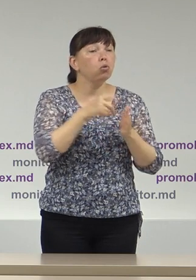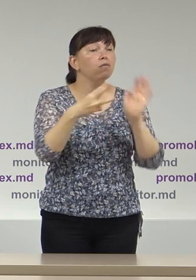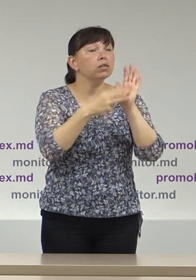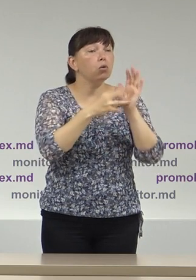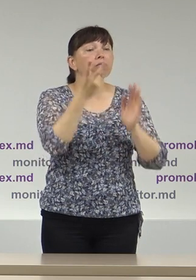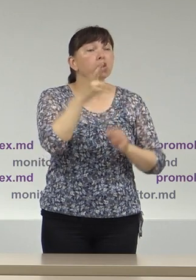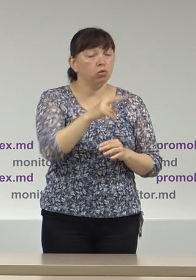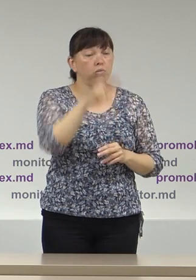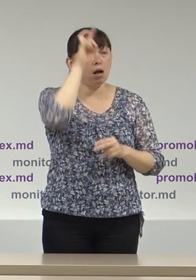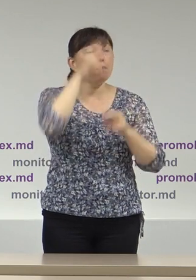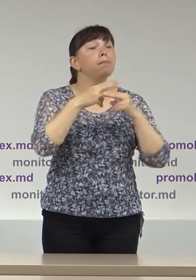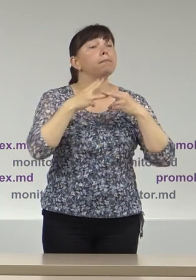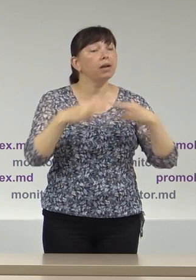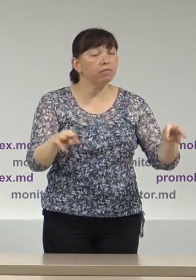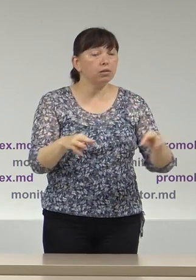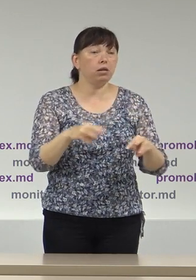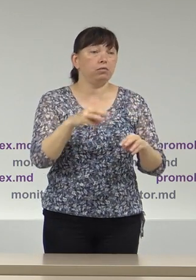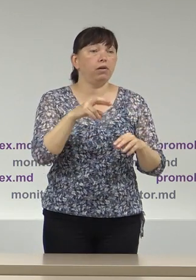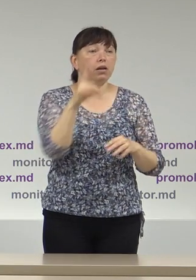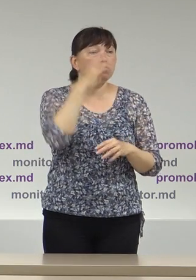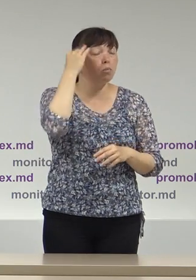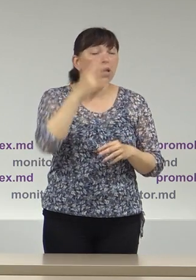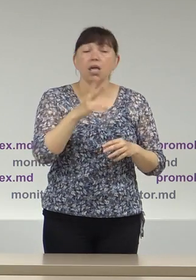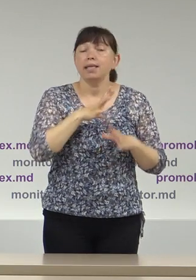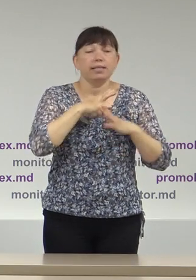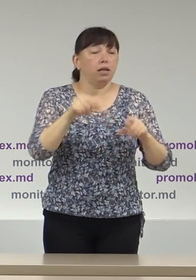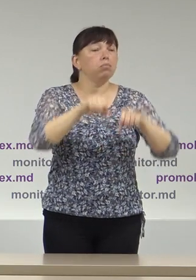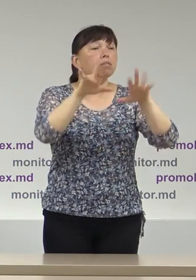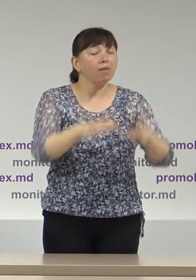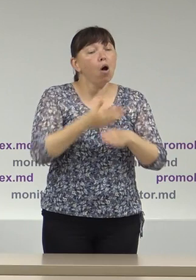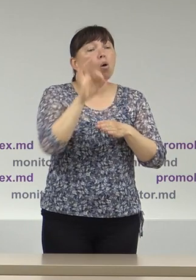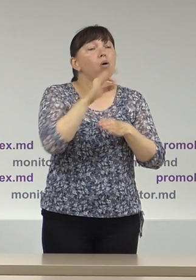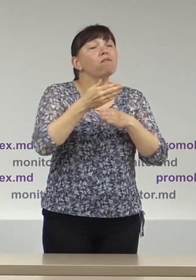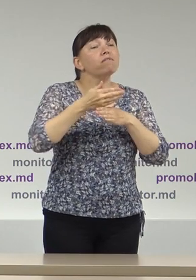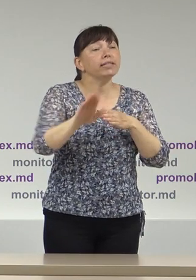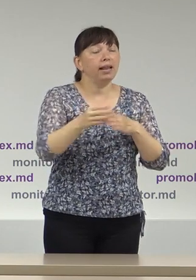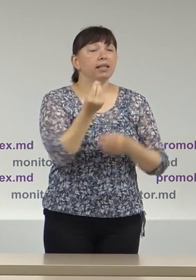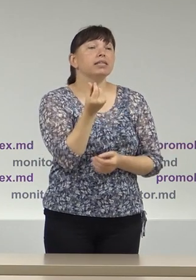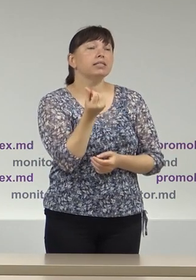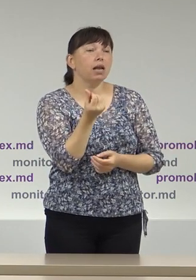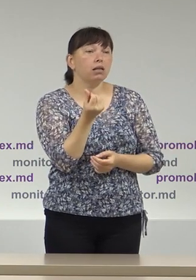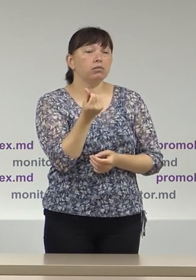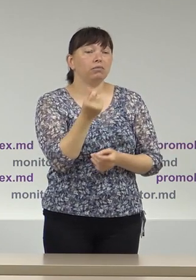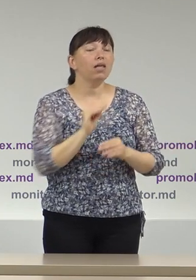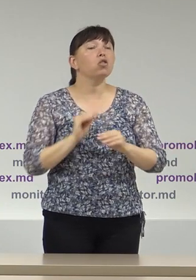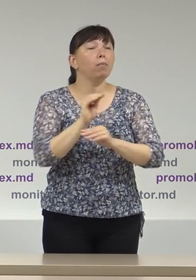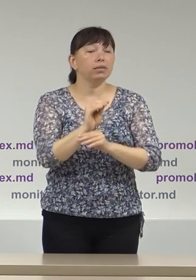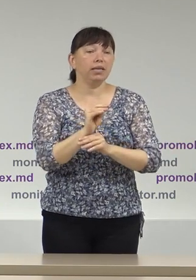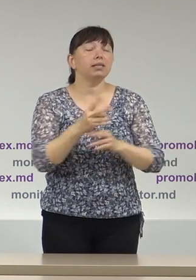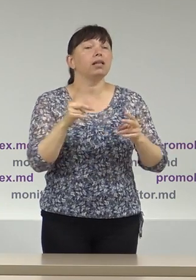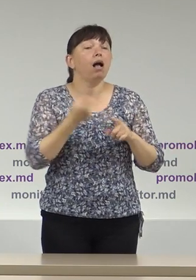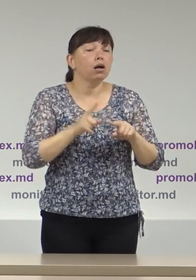iunie, Guvernul Republicii Moldova nu a aprobat încă o hotărâre de alocare a resurselor financiare suplimentare